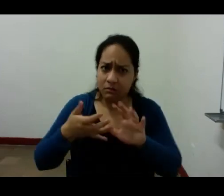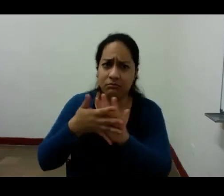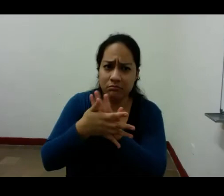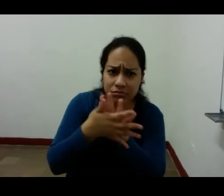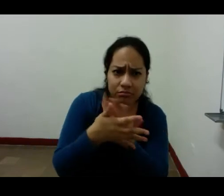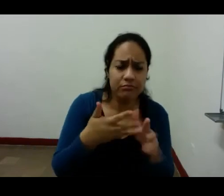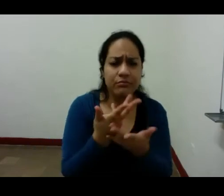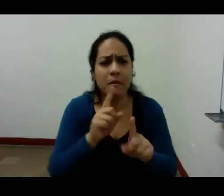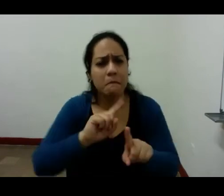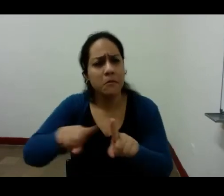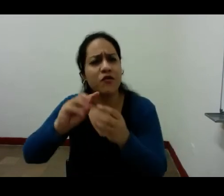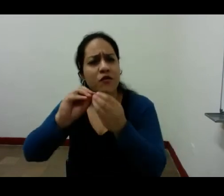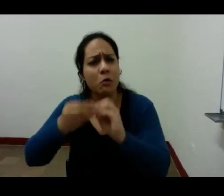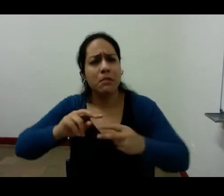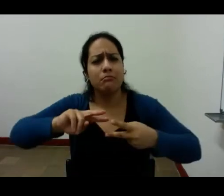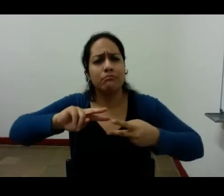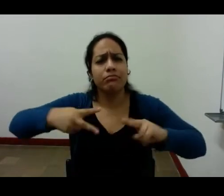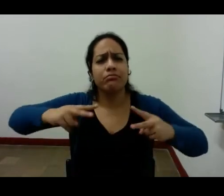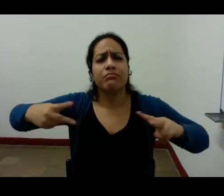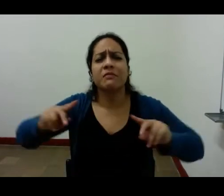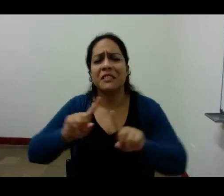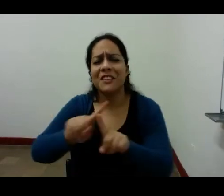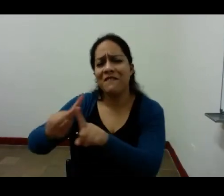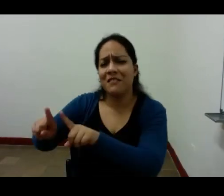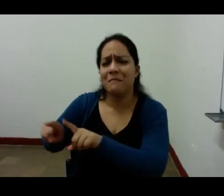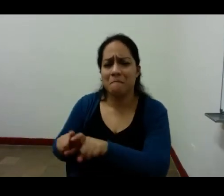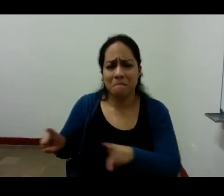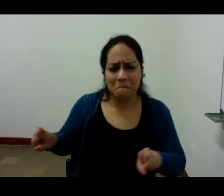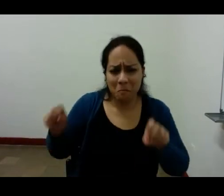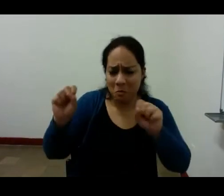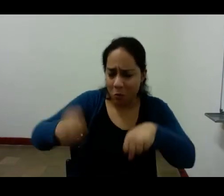maneras diversas originales todas